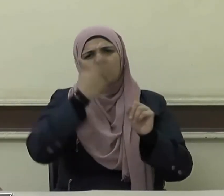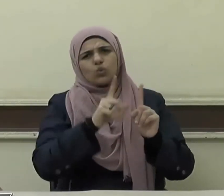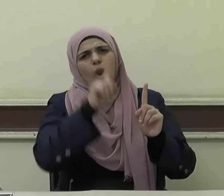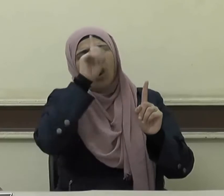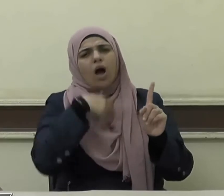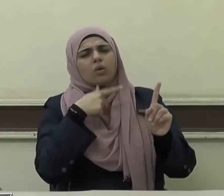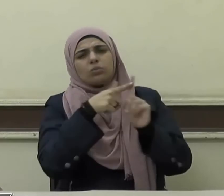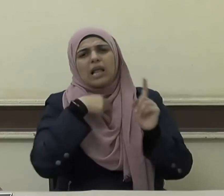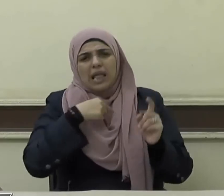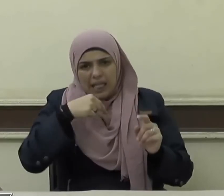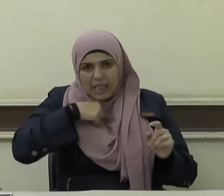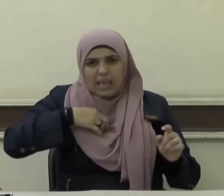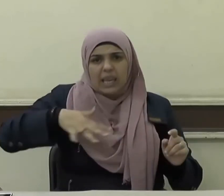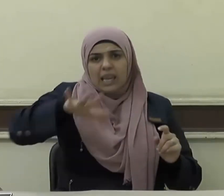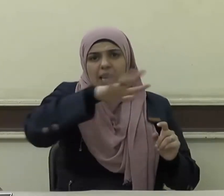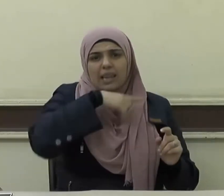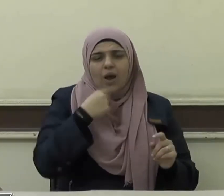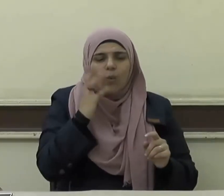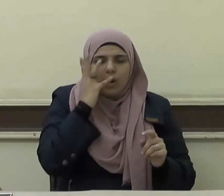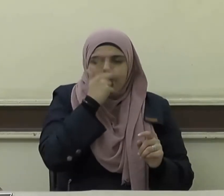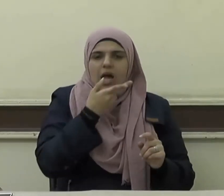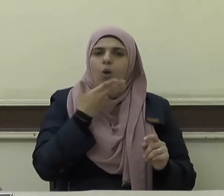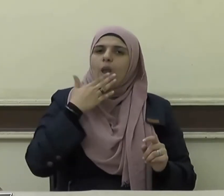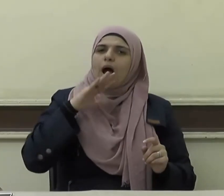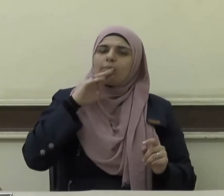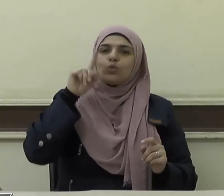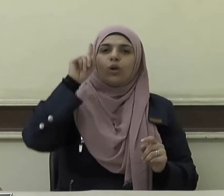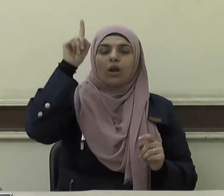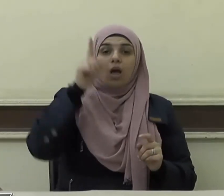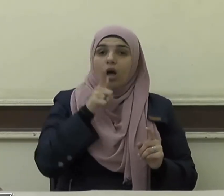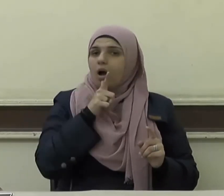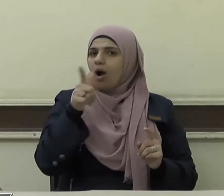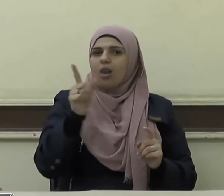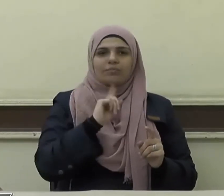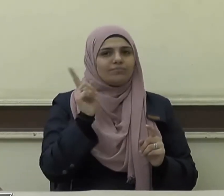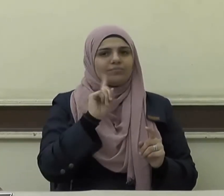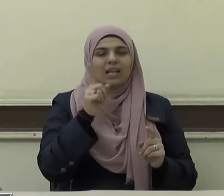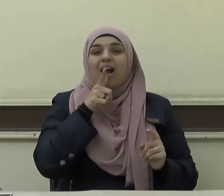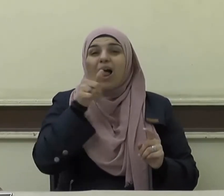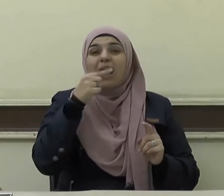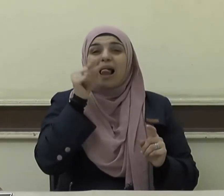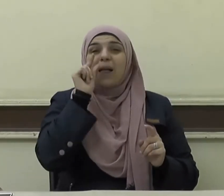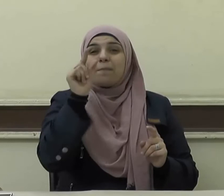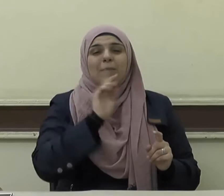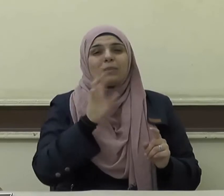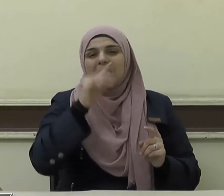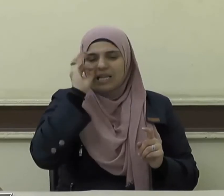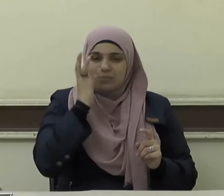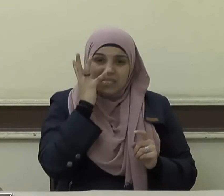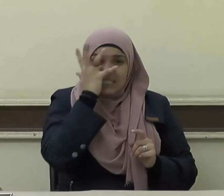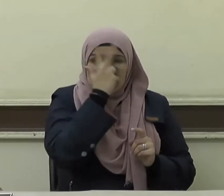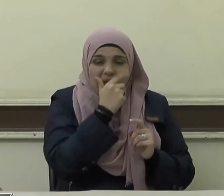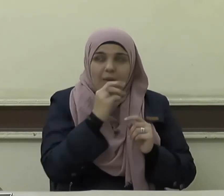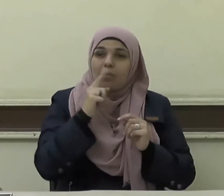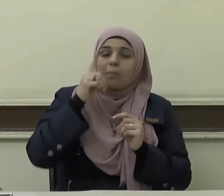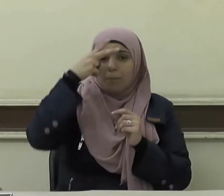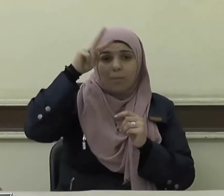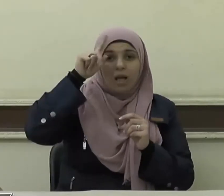الله إنا لنستحي والحمد لله قال ليس ذات ولكن الاستحياء من